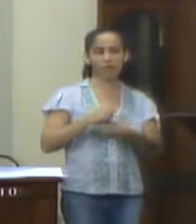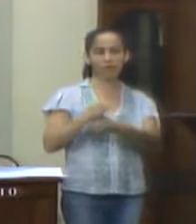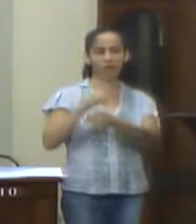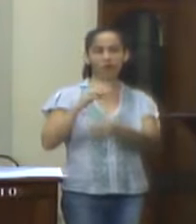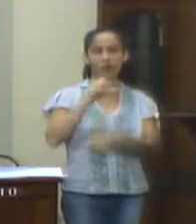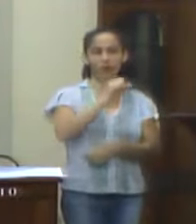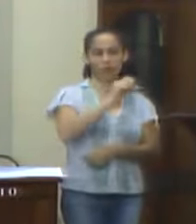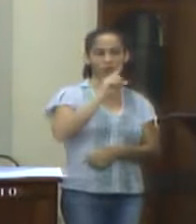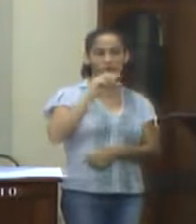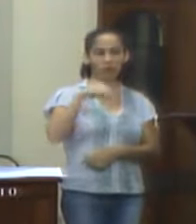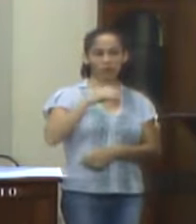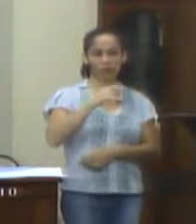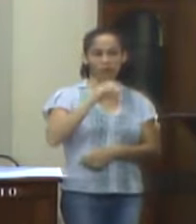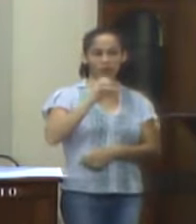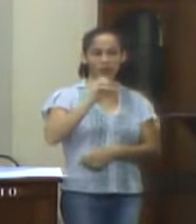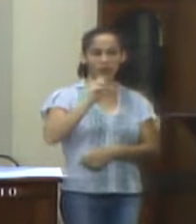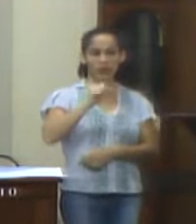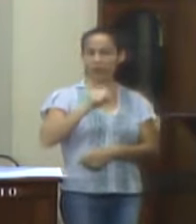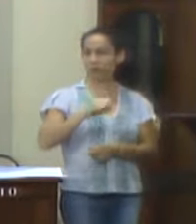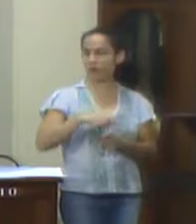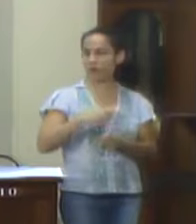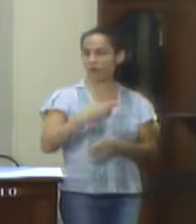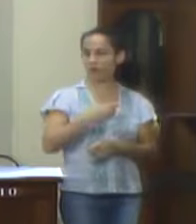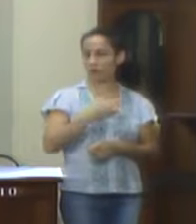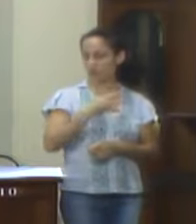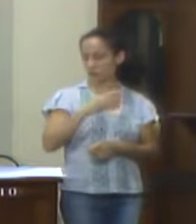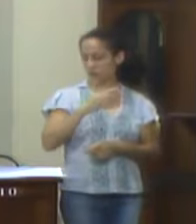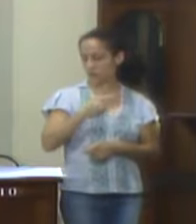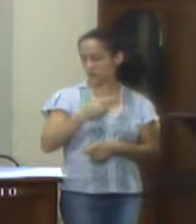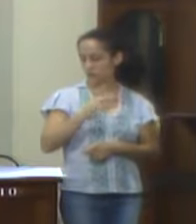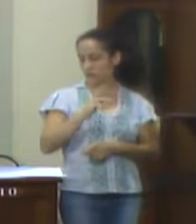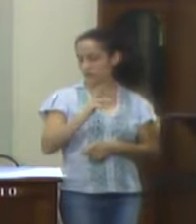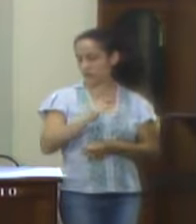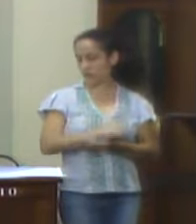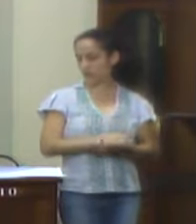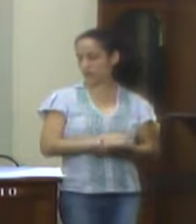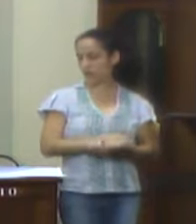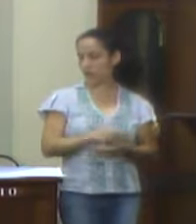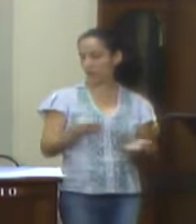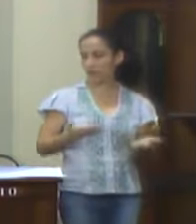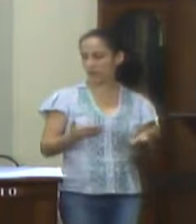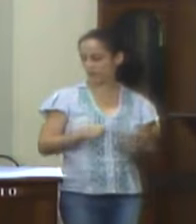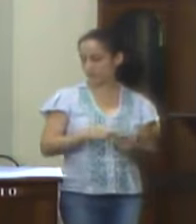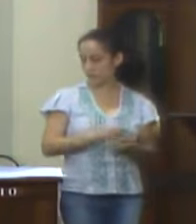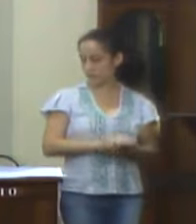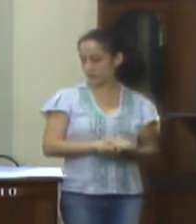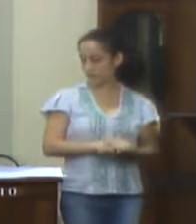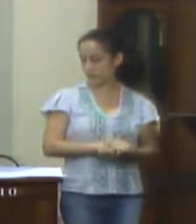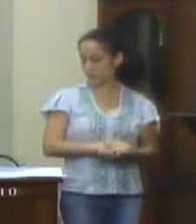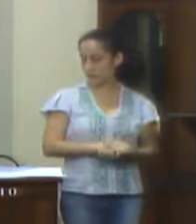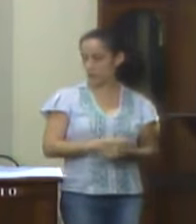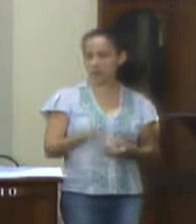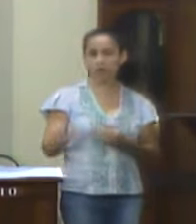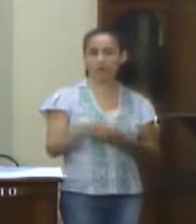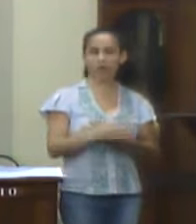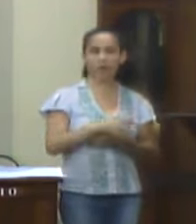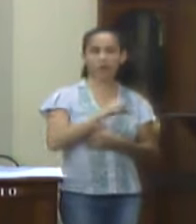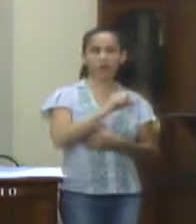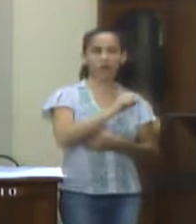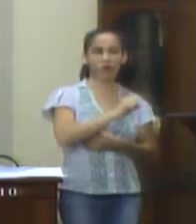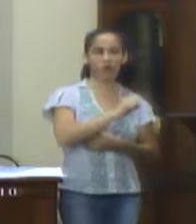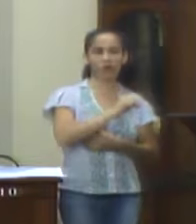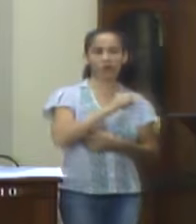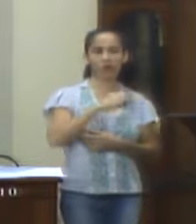$ 8.648.247,39, valor atual, o novo valor será de R$ 8